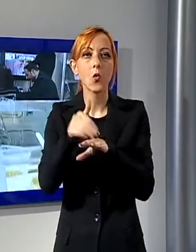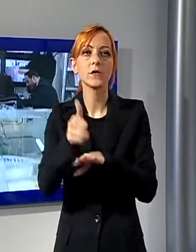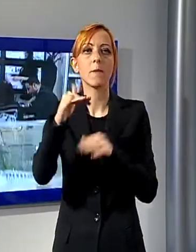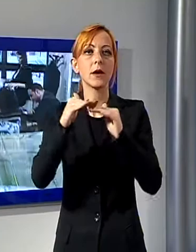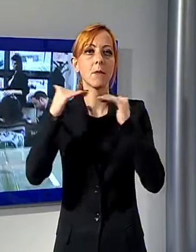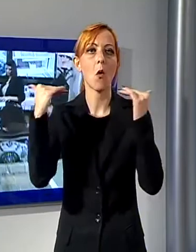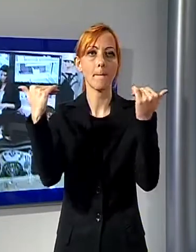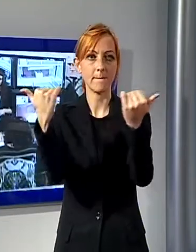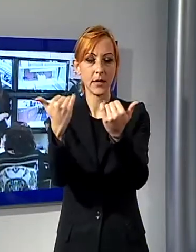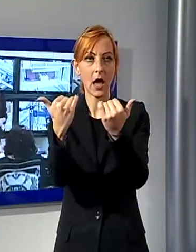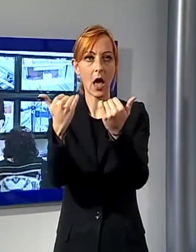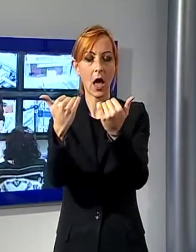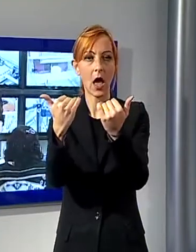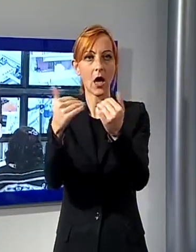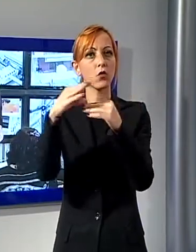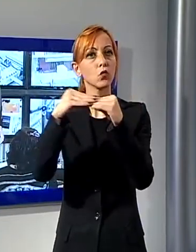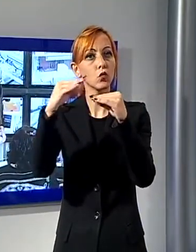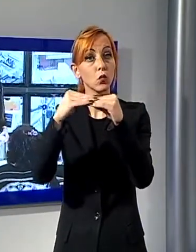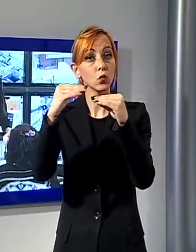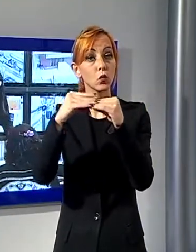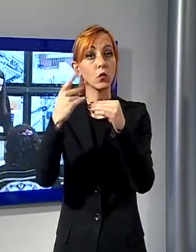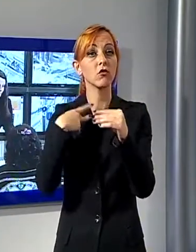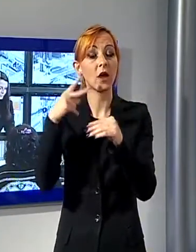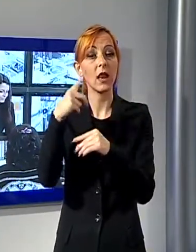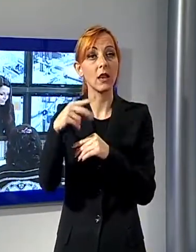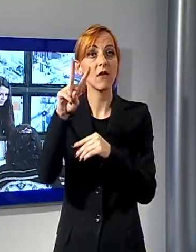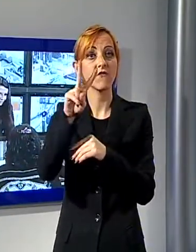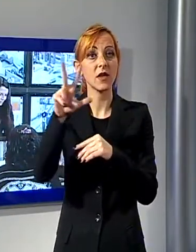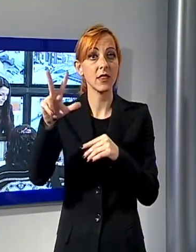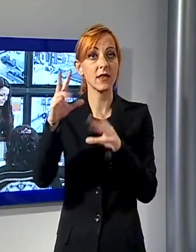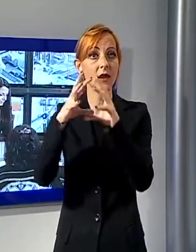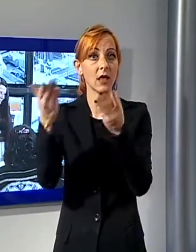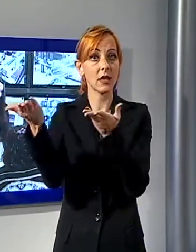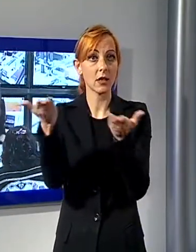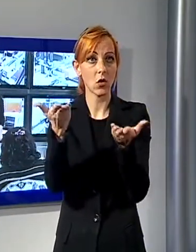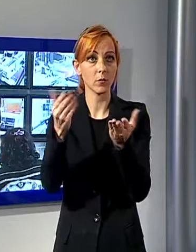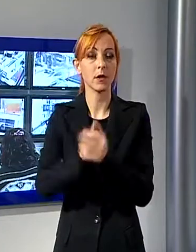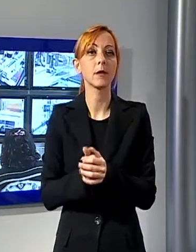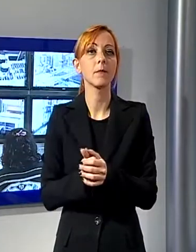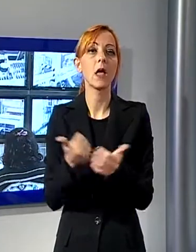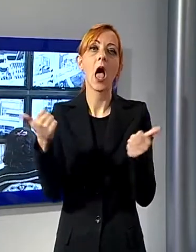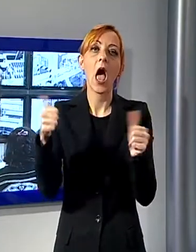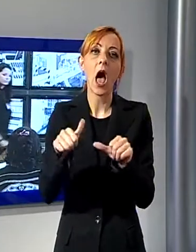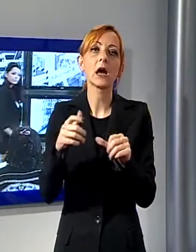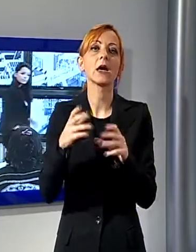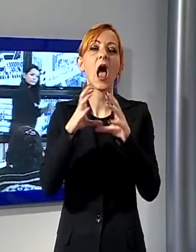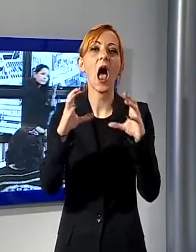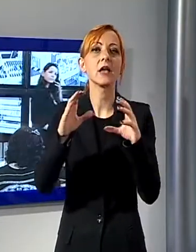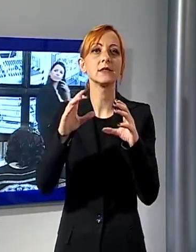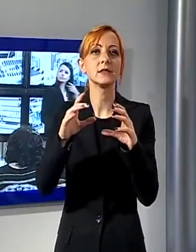posto gli stand di 23 aziende. Aumenta anche la presenza di espositori orientali, dalle tre aziende della scorsa edizione